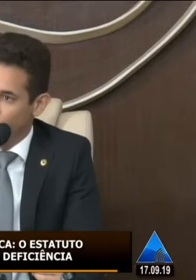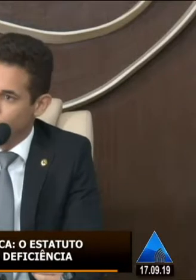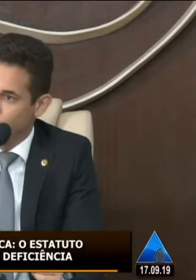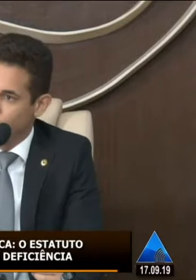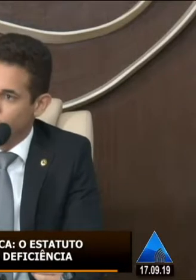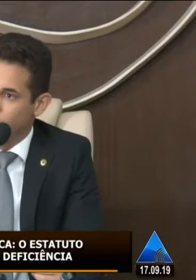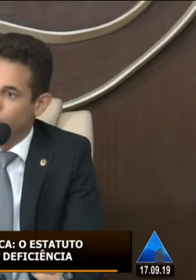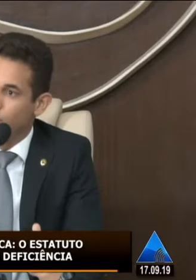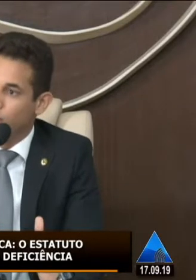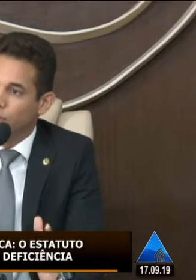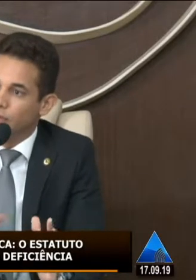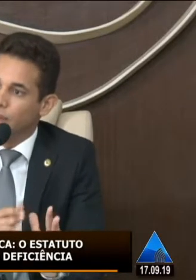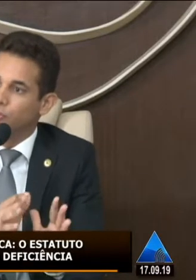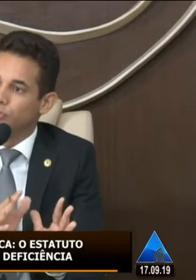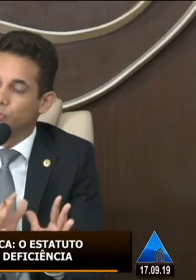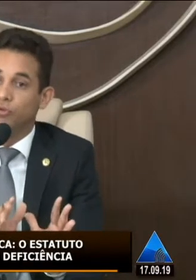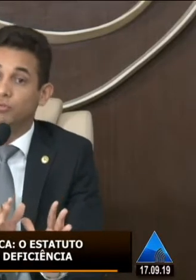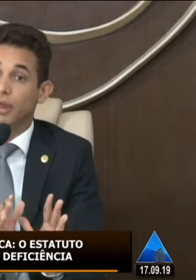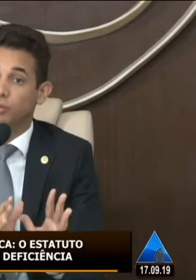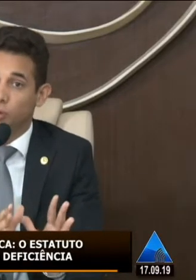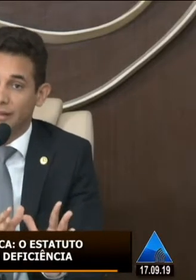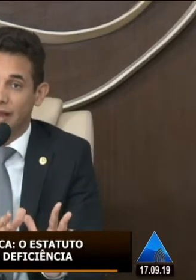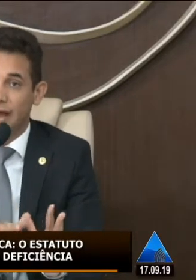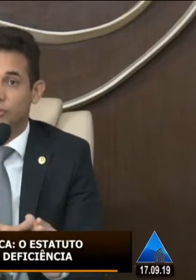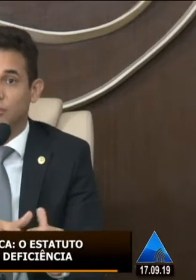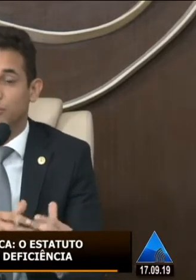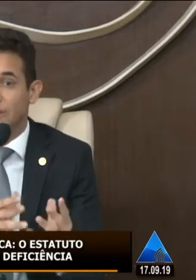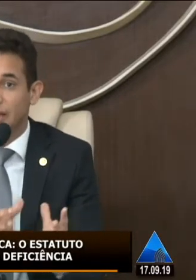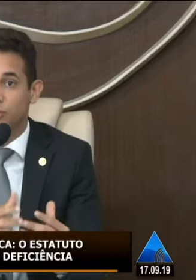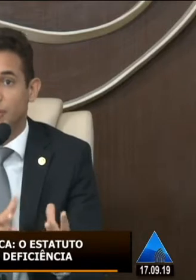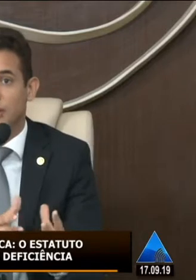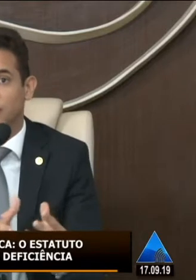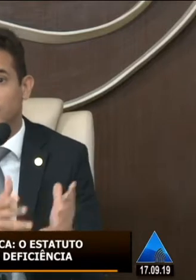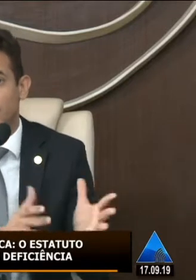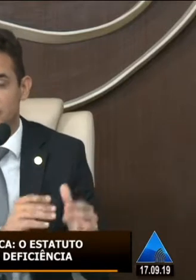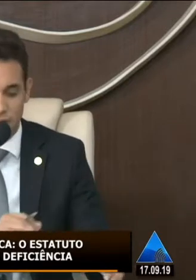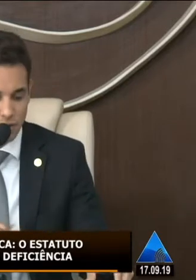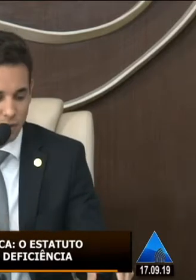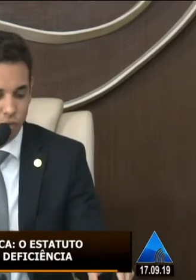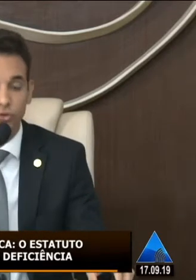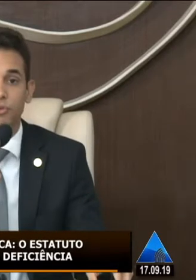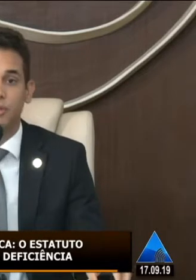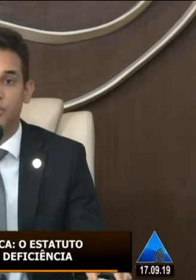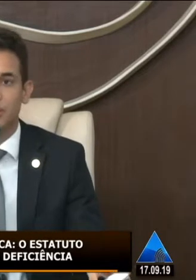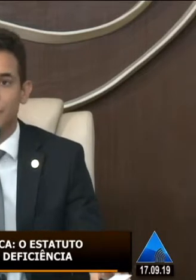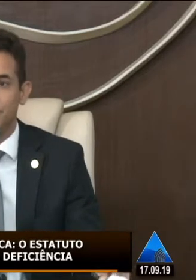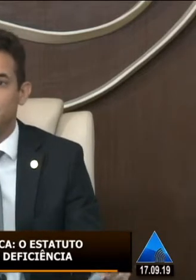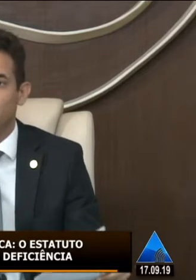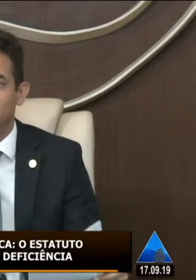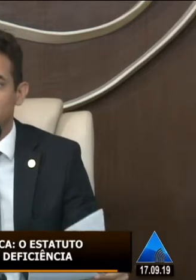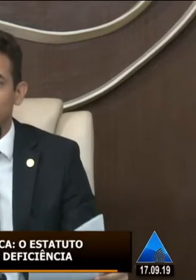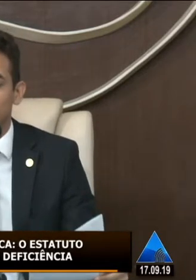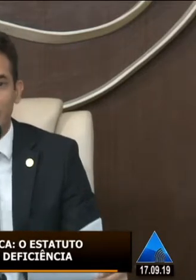construção. Então, nós já temos hoje um texto formatado, já temos uma ideia, expectativa, mas o nosso objetivo aqui é